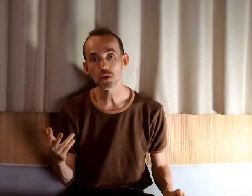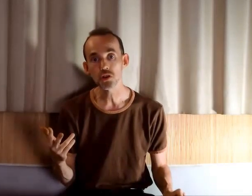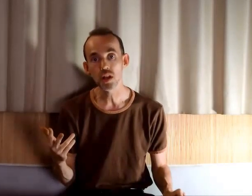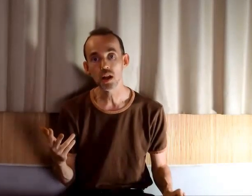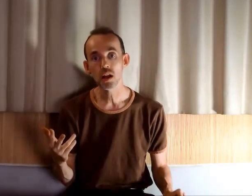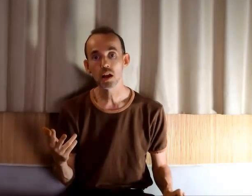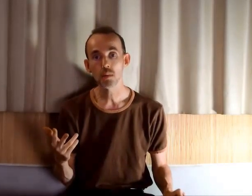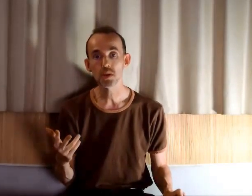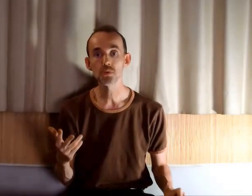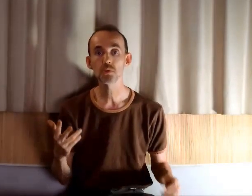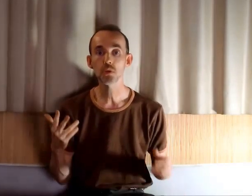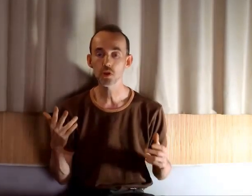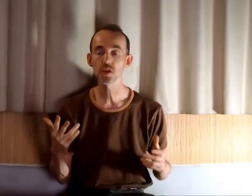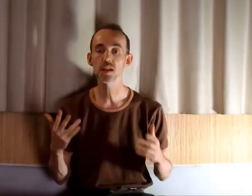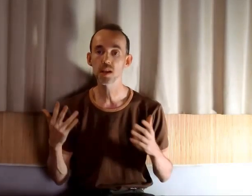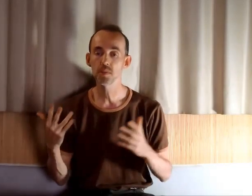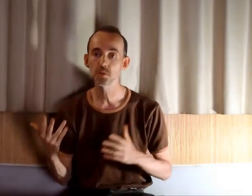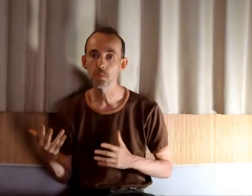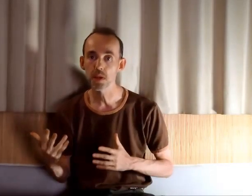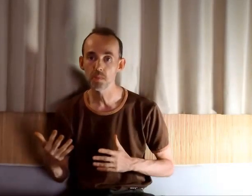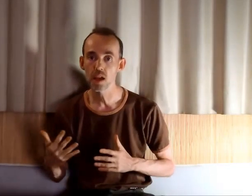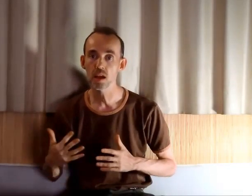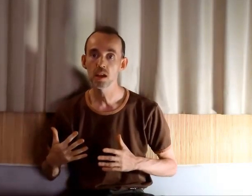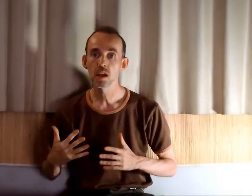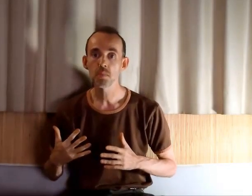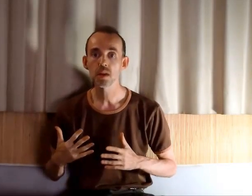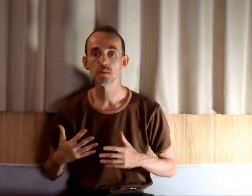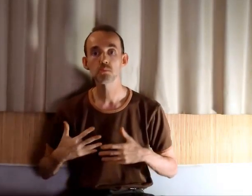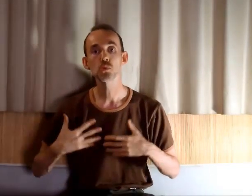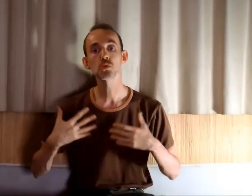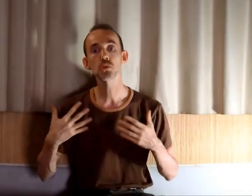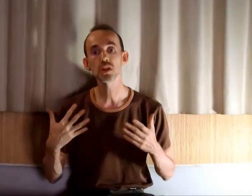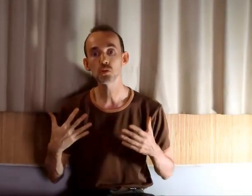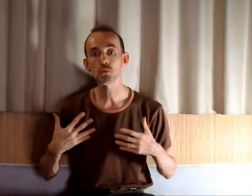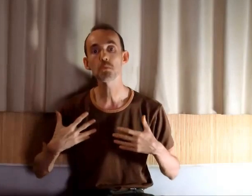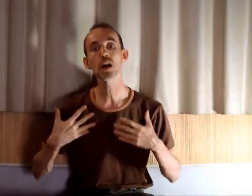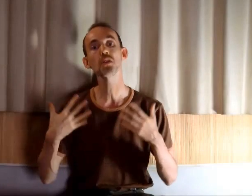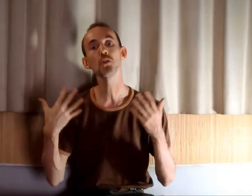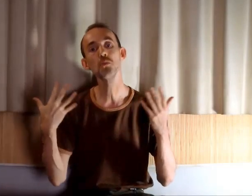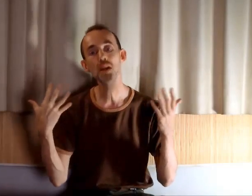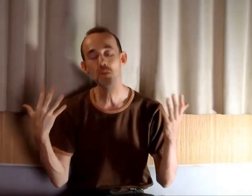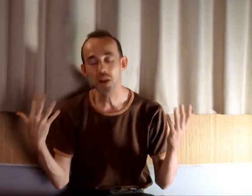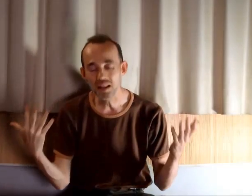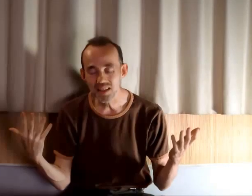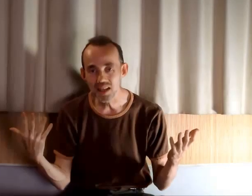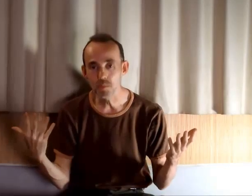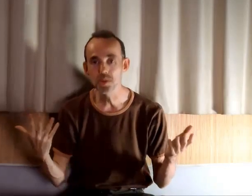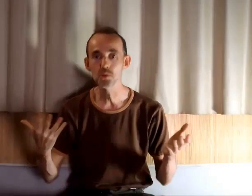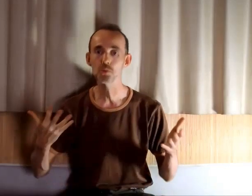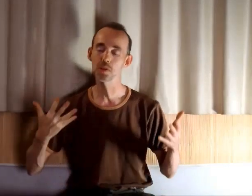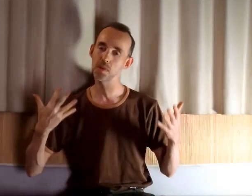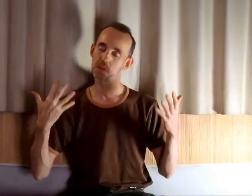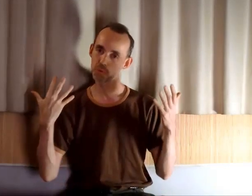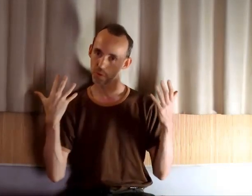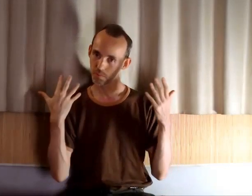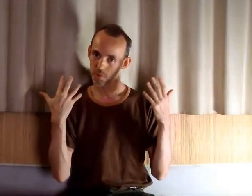originelle. La blessure originelle, c'est la blessure primaire, mais ce qui est souvent parlé dans le domaine de la thérapie, ce sont des blessures